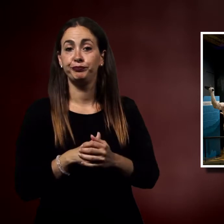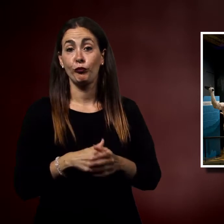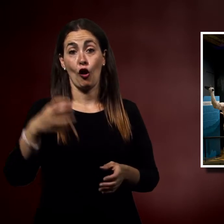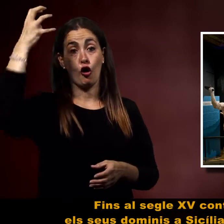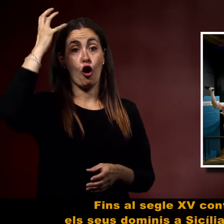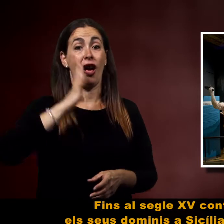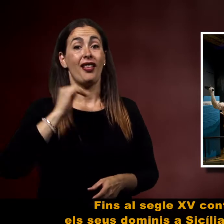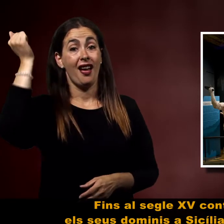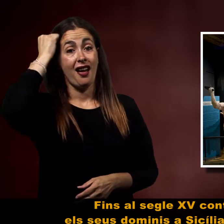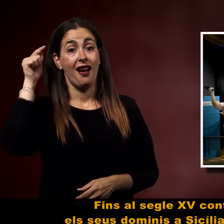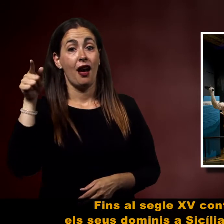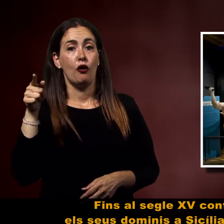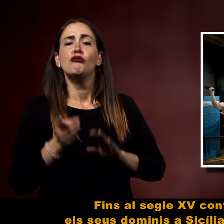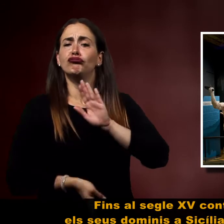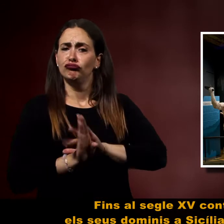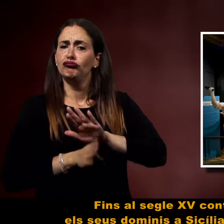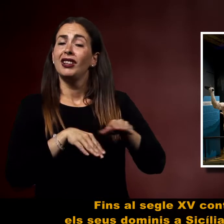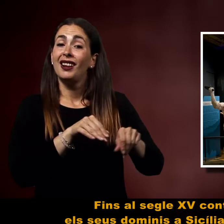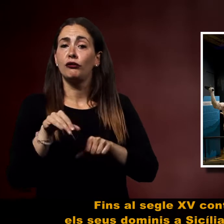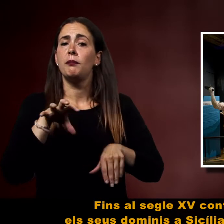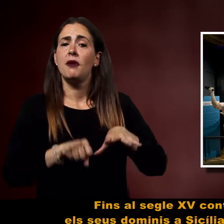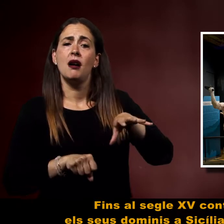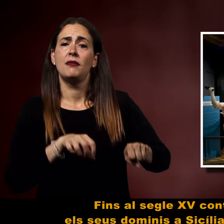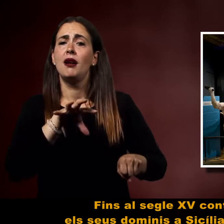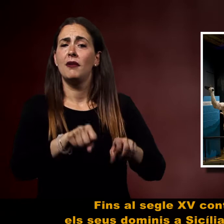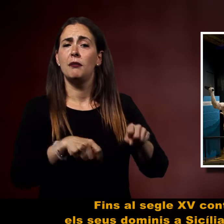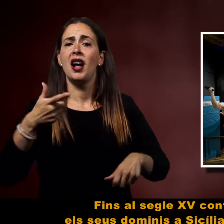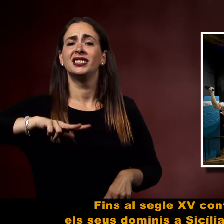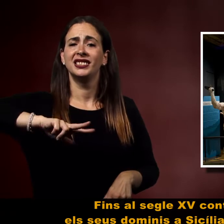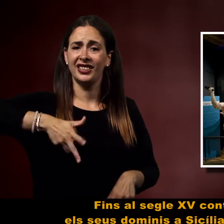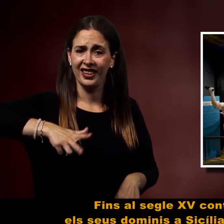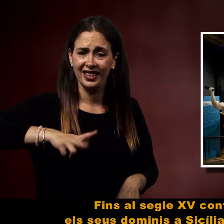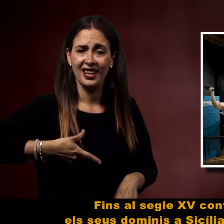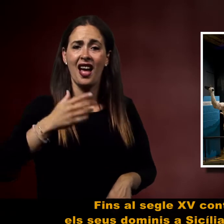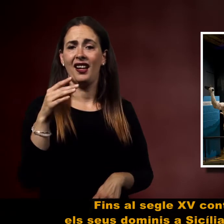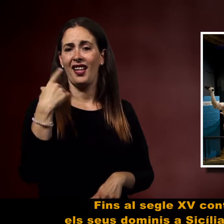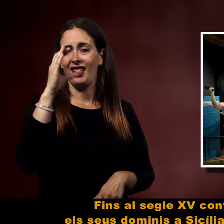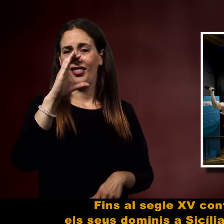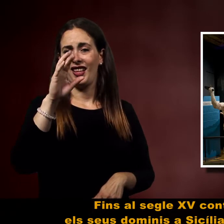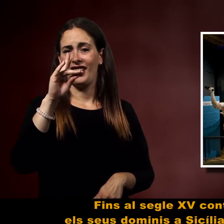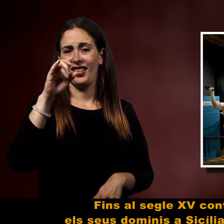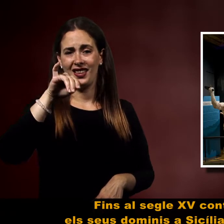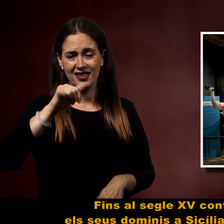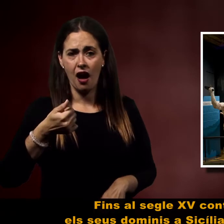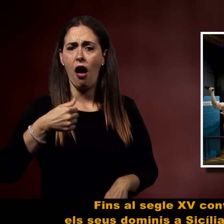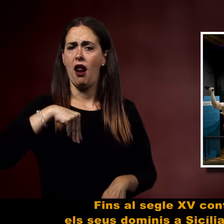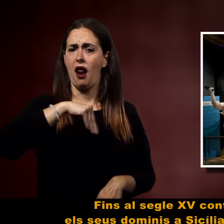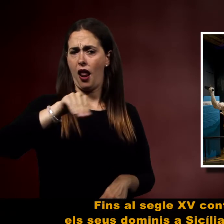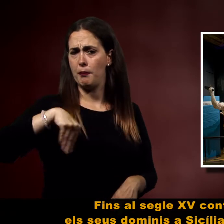Fins al segle XV, continua expandint els seus dominis a Sicília, Cerdènia i Nàpols, cosa que afavoreix